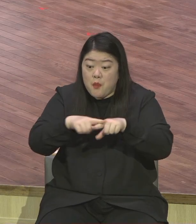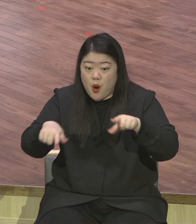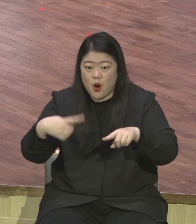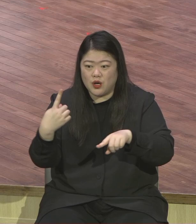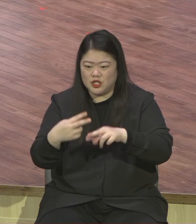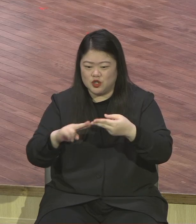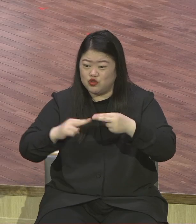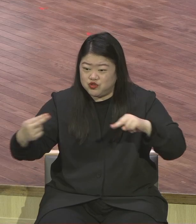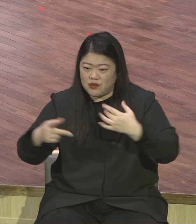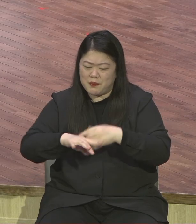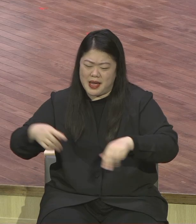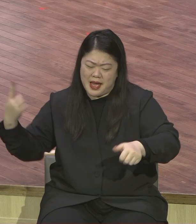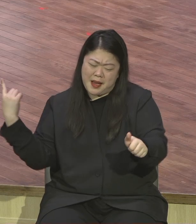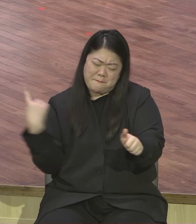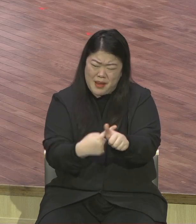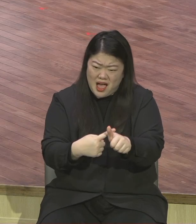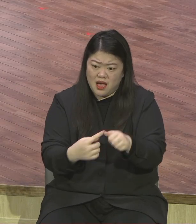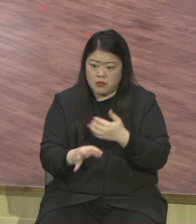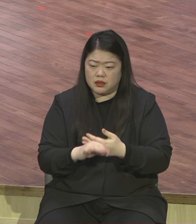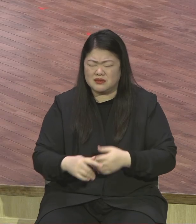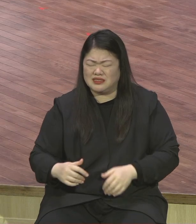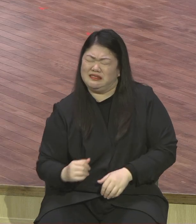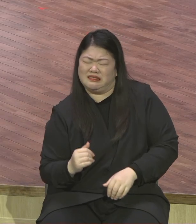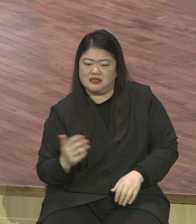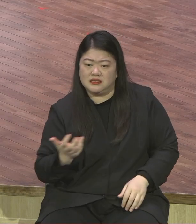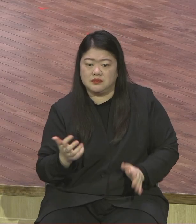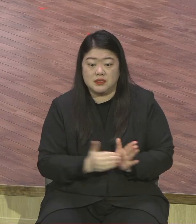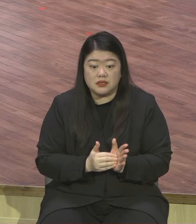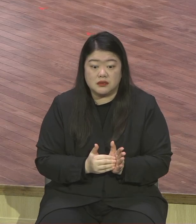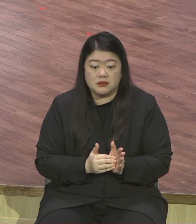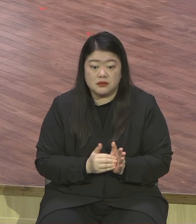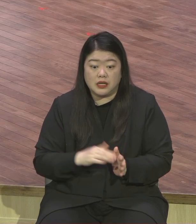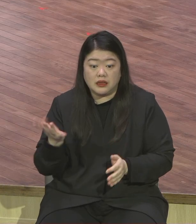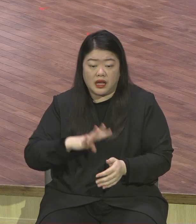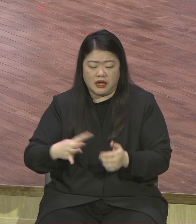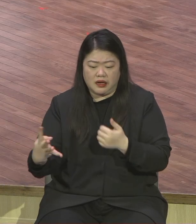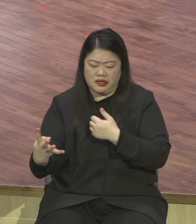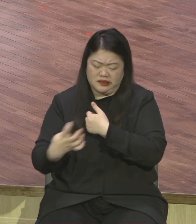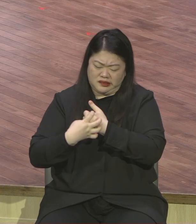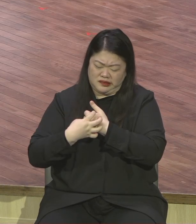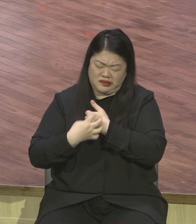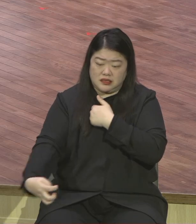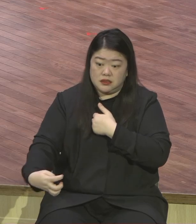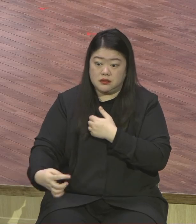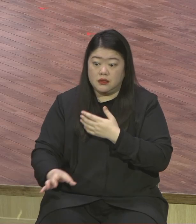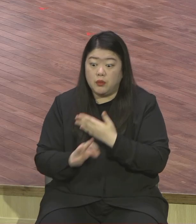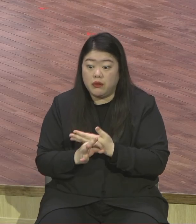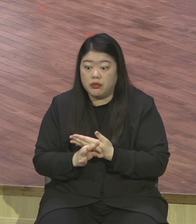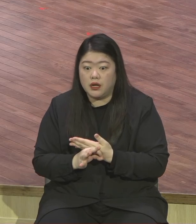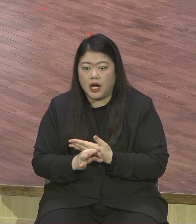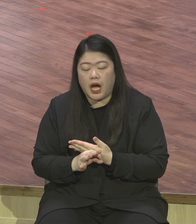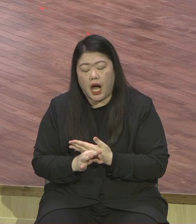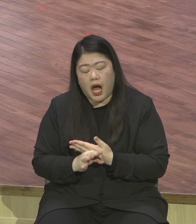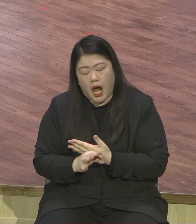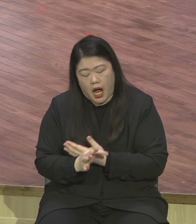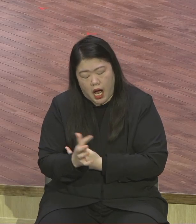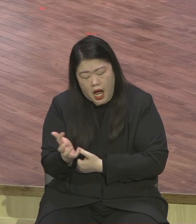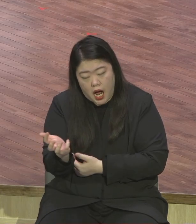맞지요 그 정도가 아니라니까요 이 살점을 뜯어낸단 말이에요 진짜 그러니까 이 십자가 왜 그러냐면